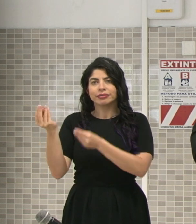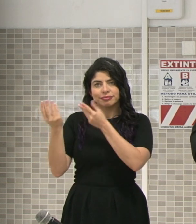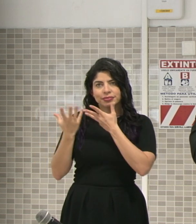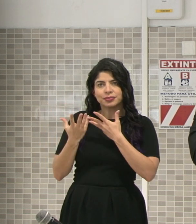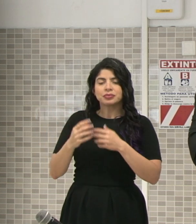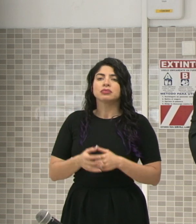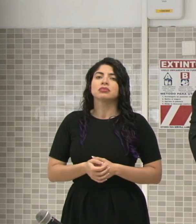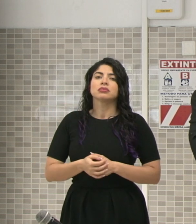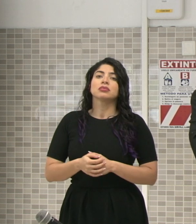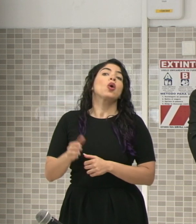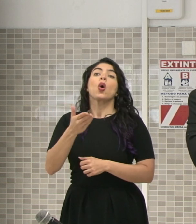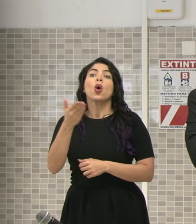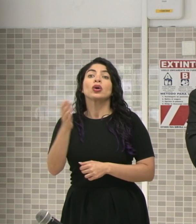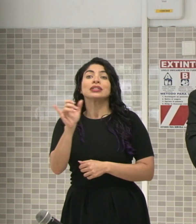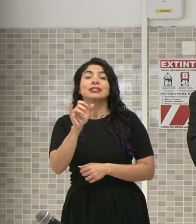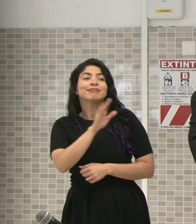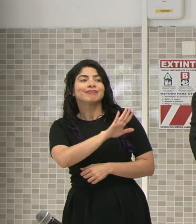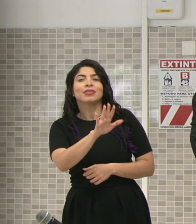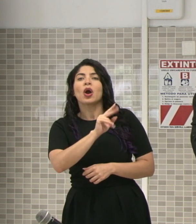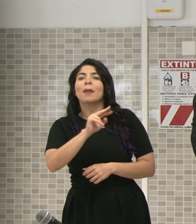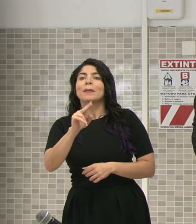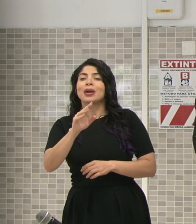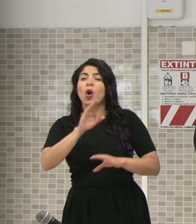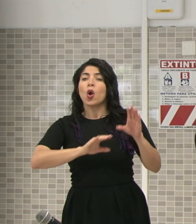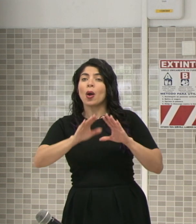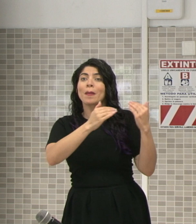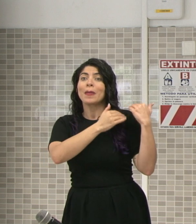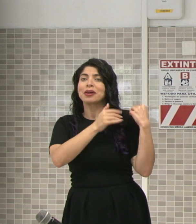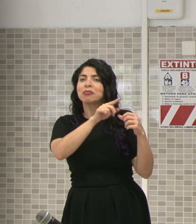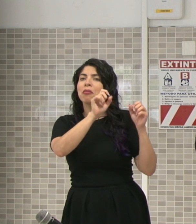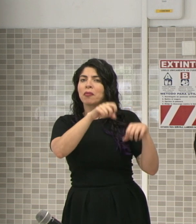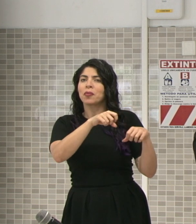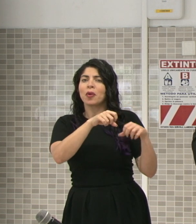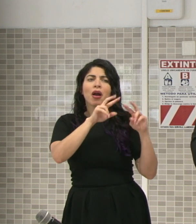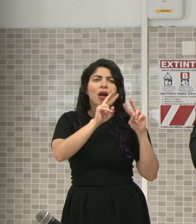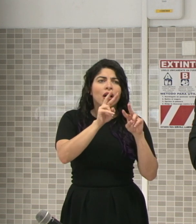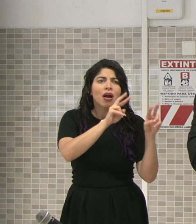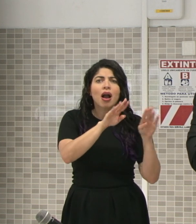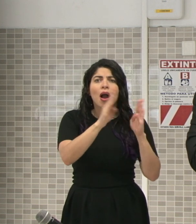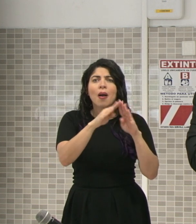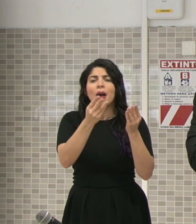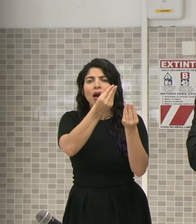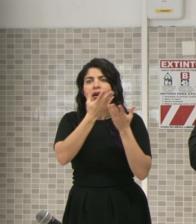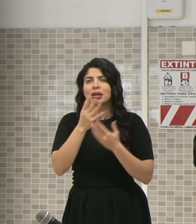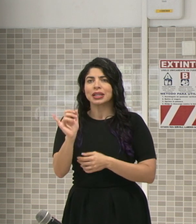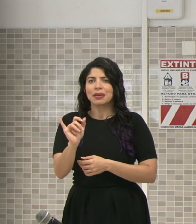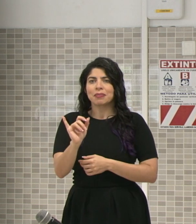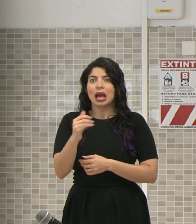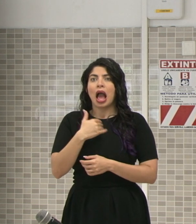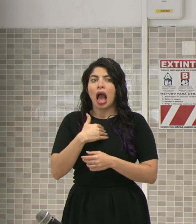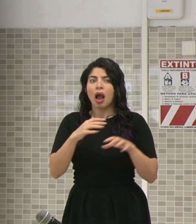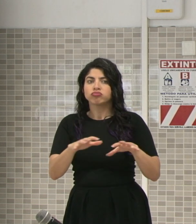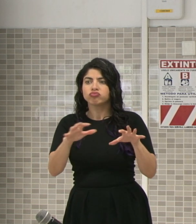Son cosas que también los compañeros de comercio pueden verificar con las aperturas. Es decir, hay un